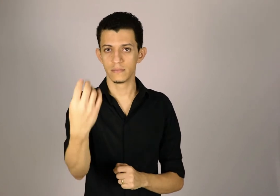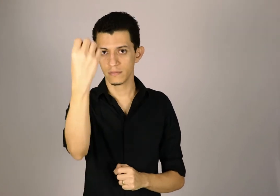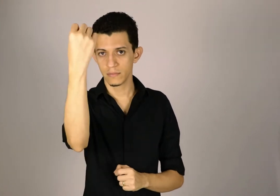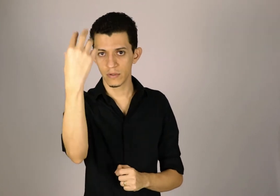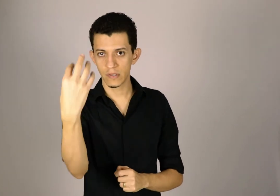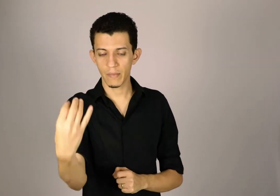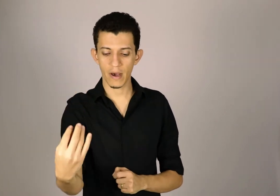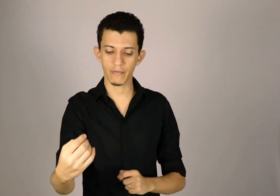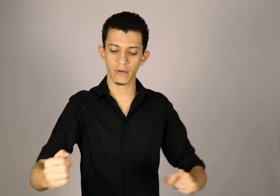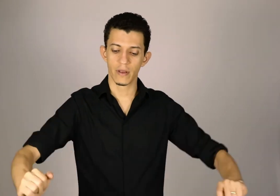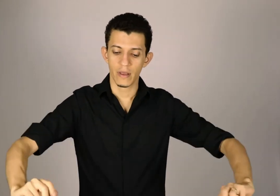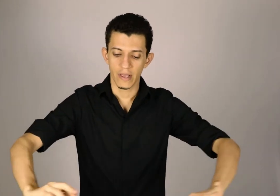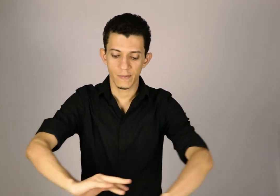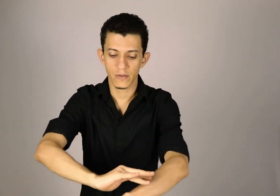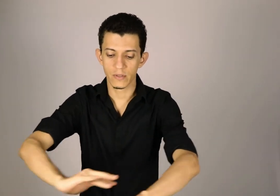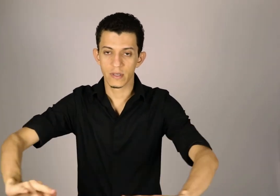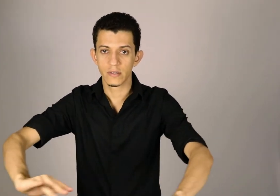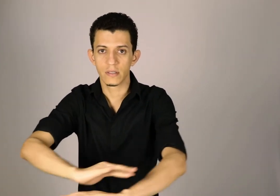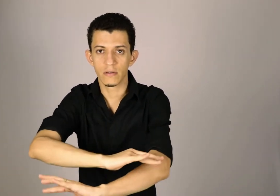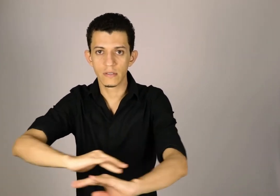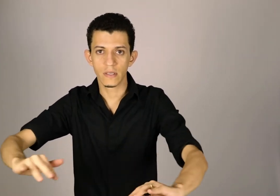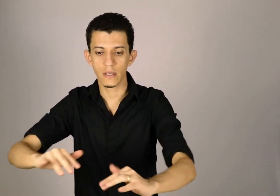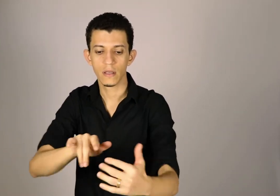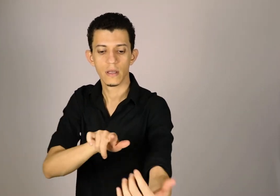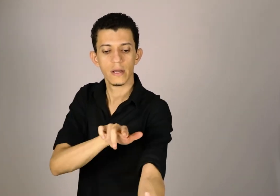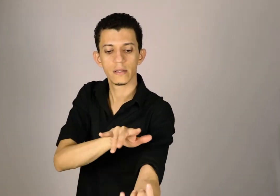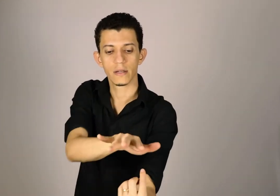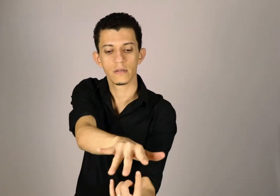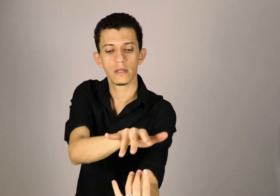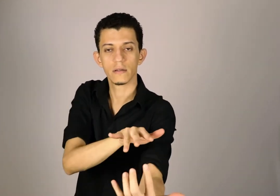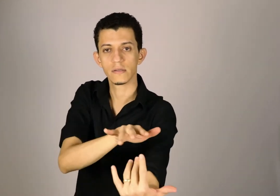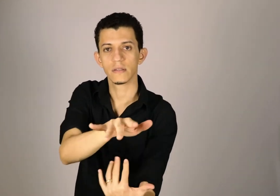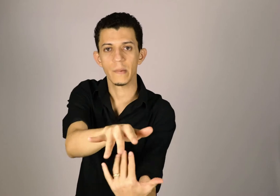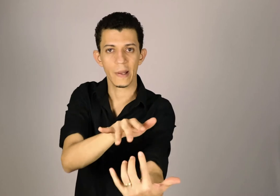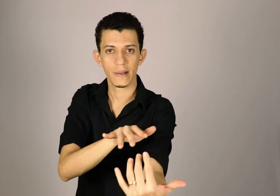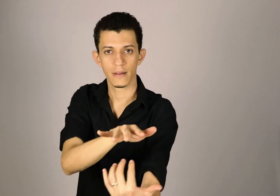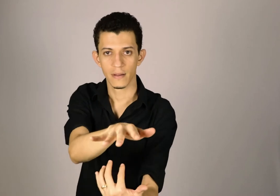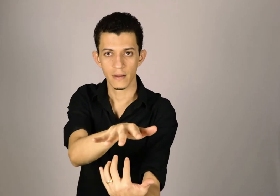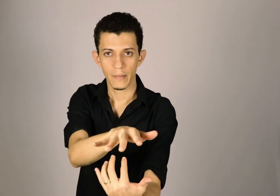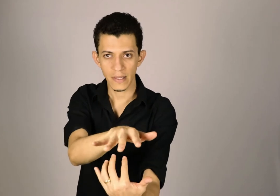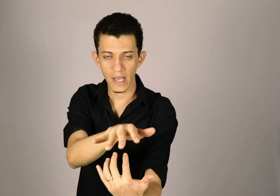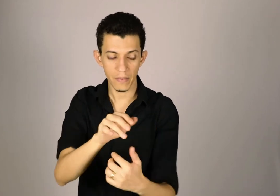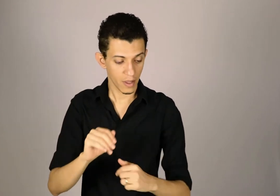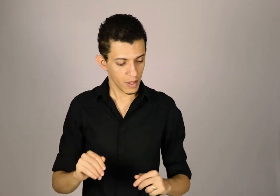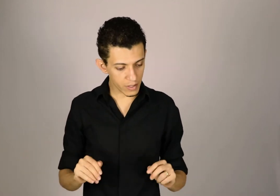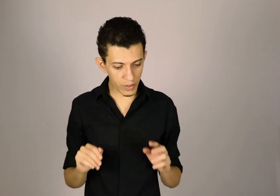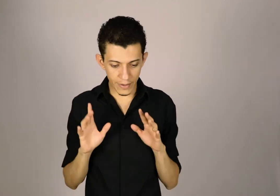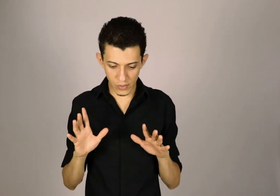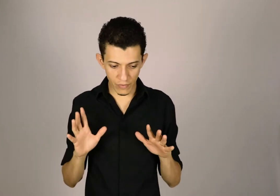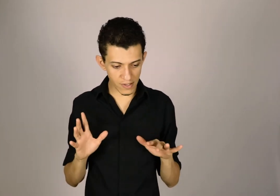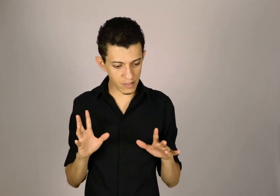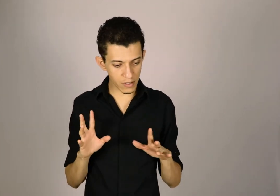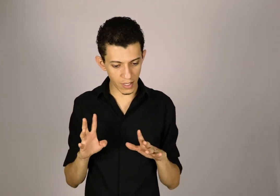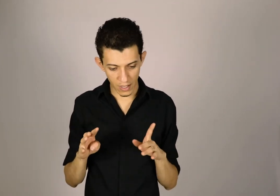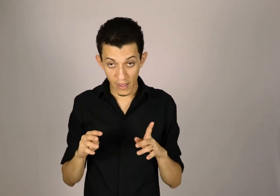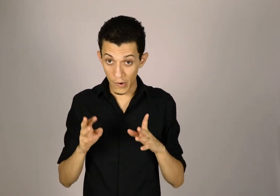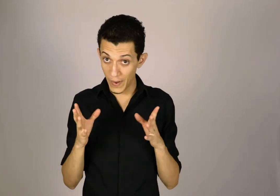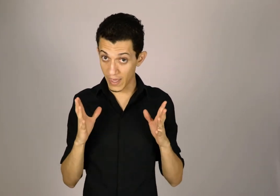Tem um semáforo, e as pessoas transitando assim, e transitando assim também. Percebe? Então, o que eu estou fazendo aqui? Eu peguei o